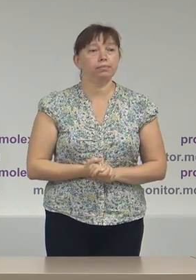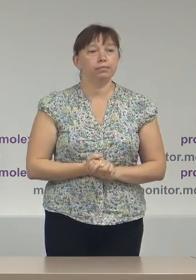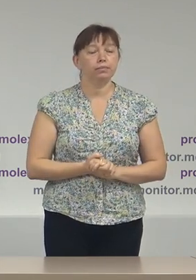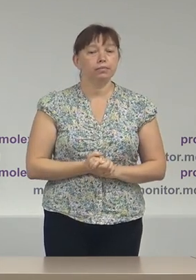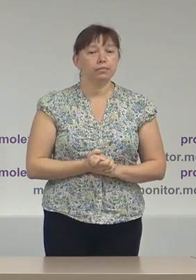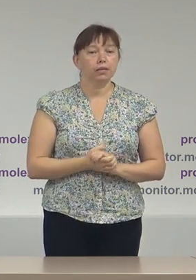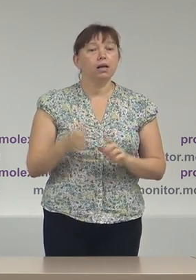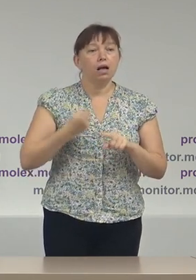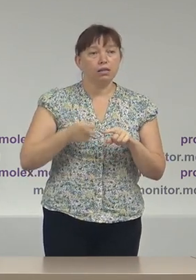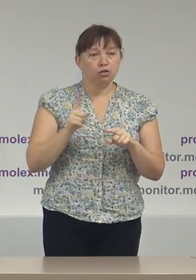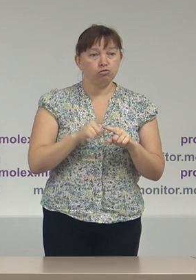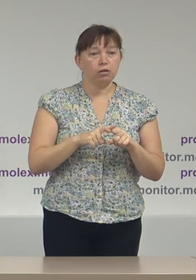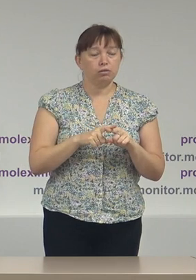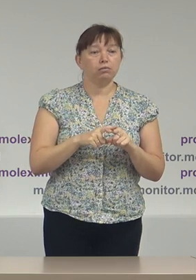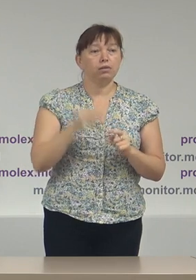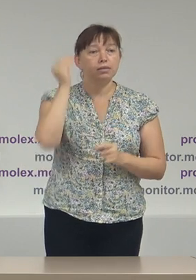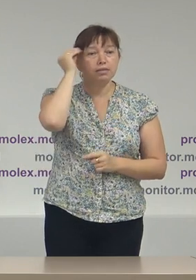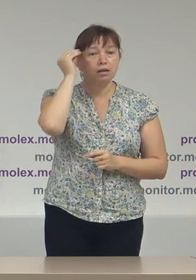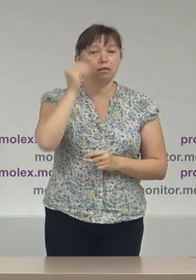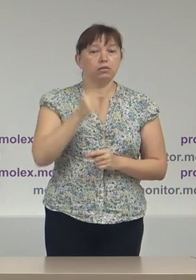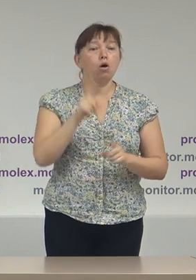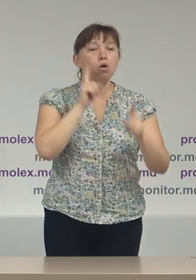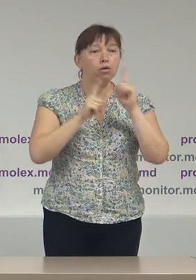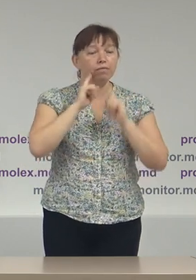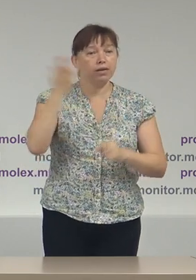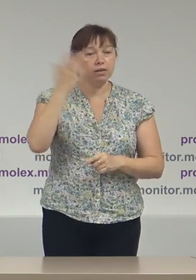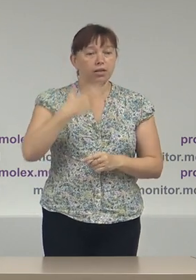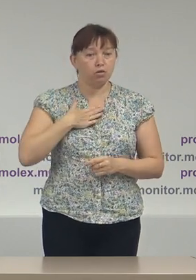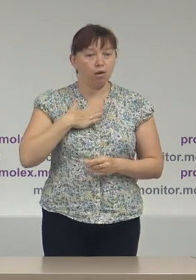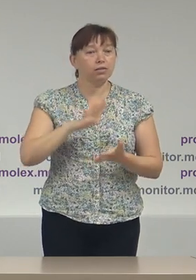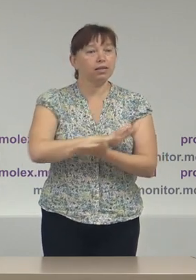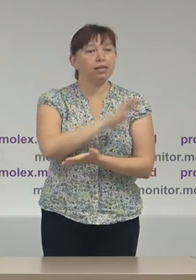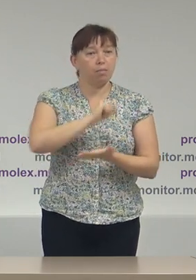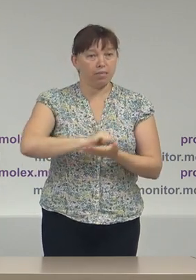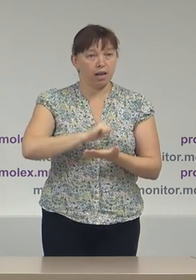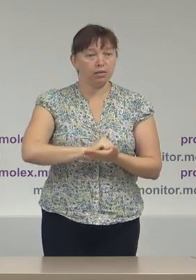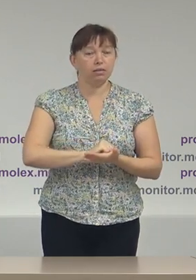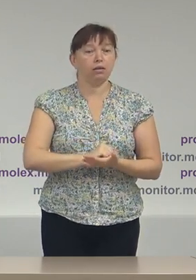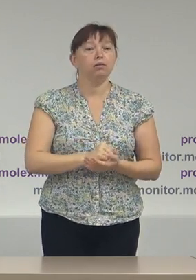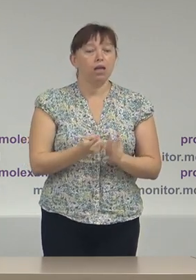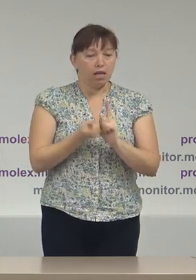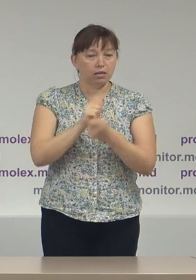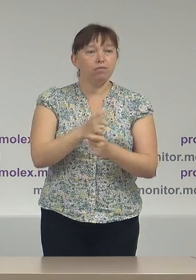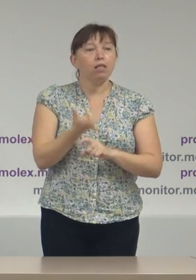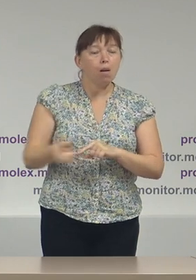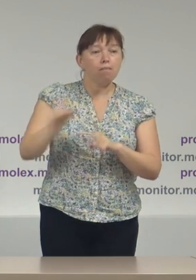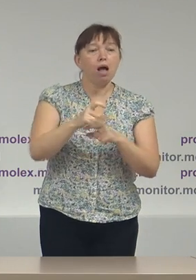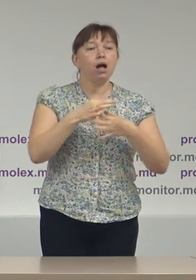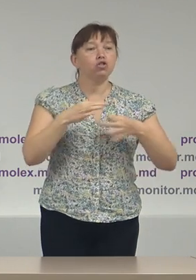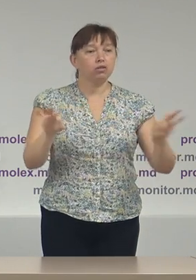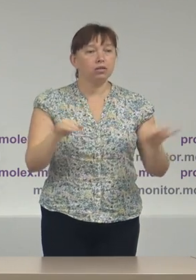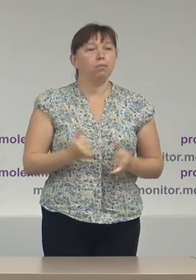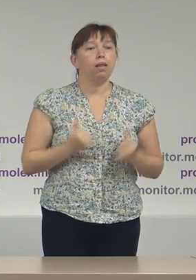În acest sens, conferințele noastre de presă devin mai accesibile